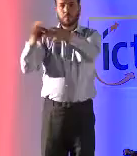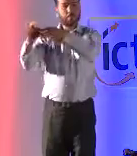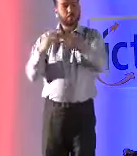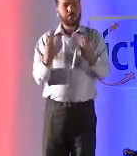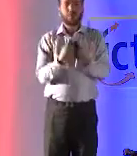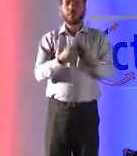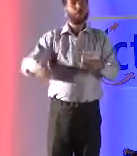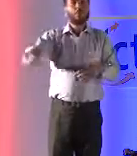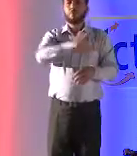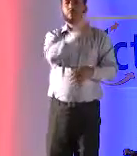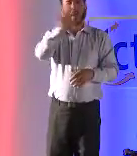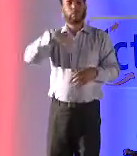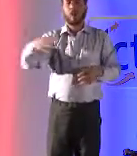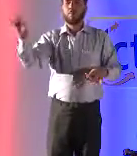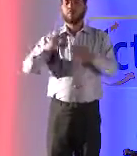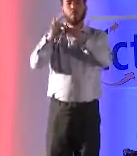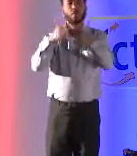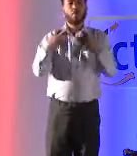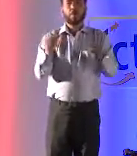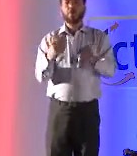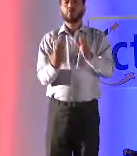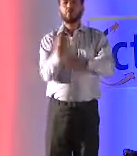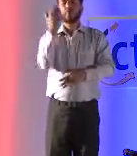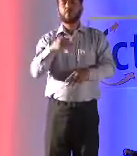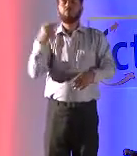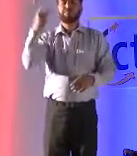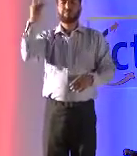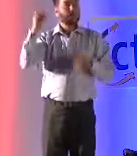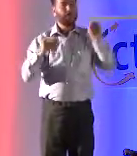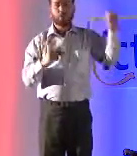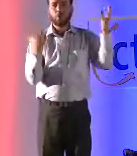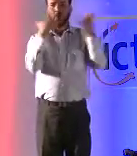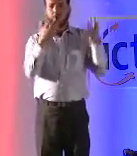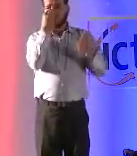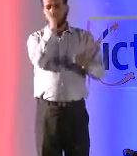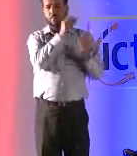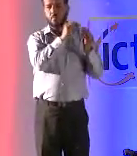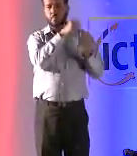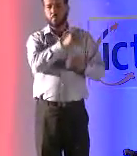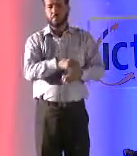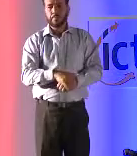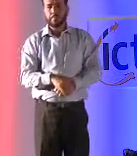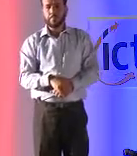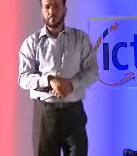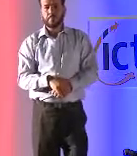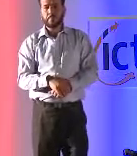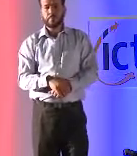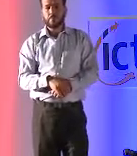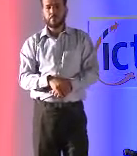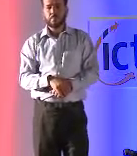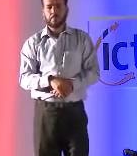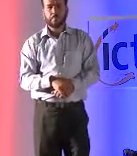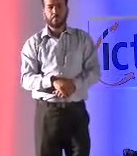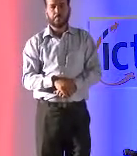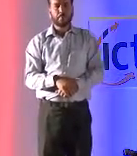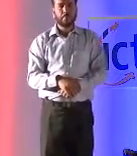الجالية بطريقة أفضل وأن نحسن من تقنياتنا ونحن نبدأ بمثل مخلوق كل شيء على المستخدمات